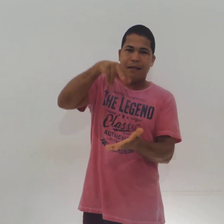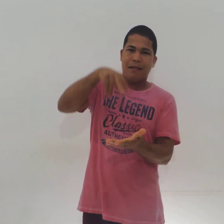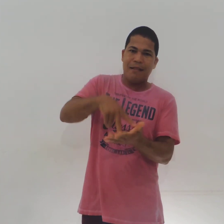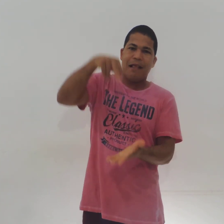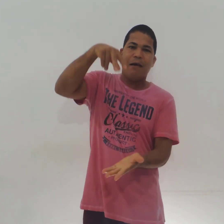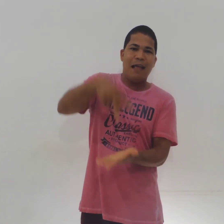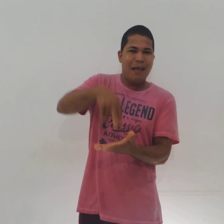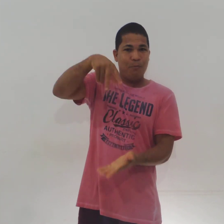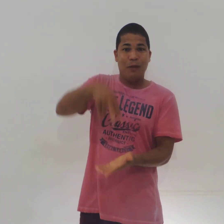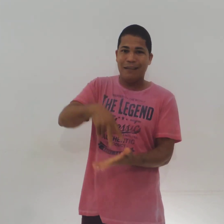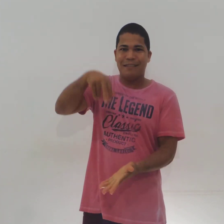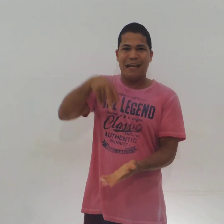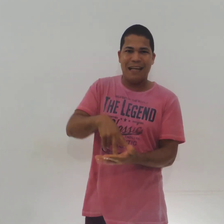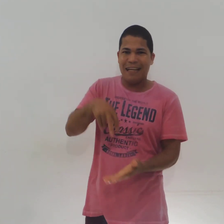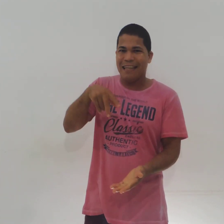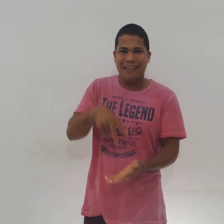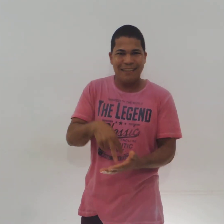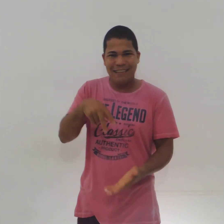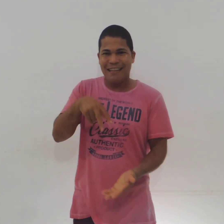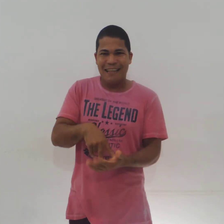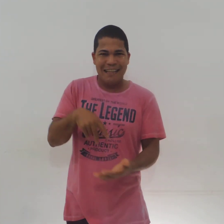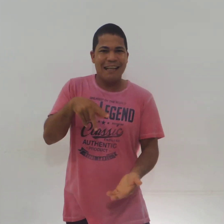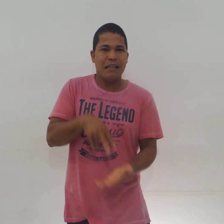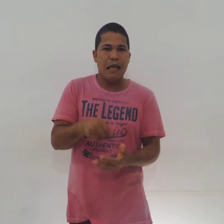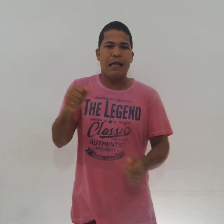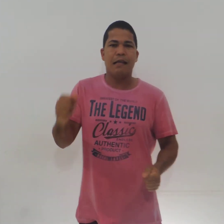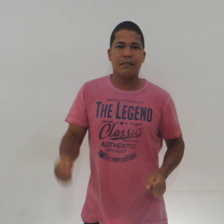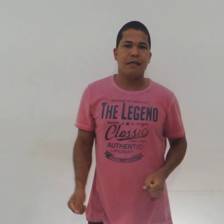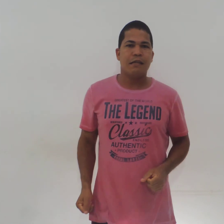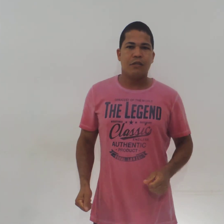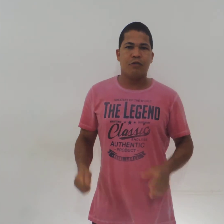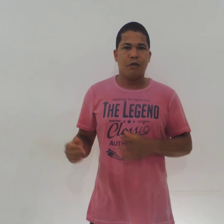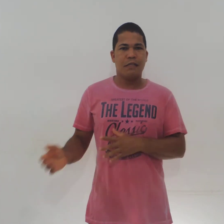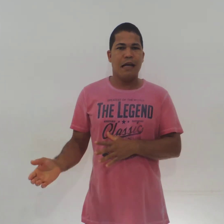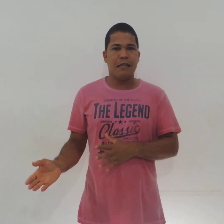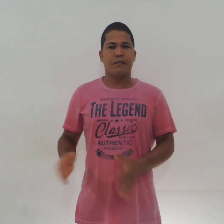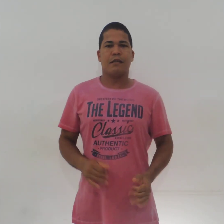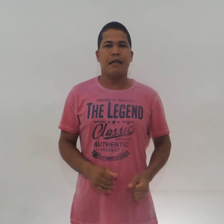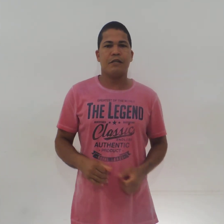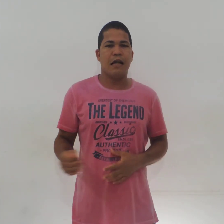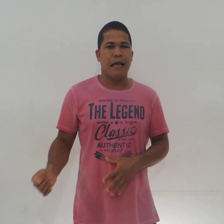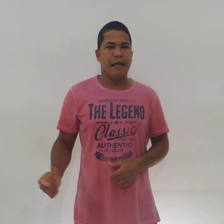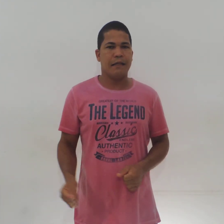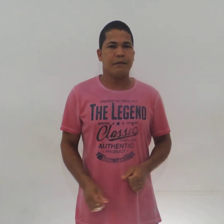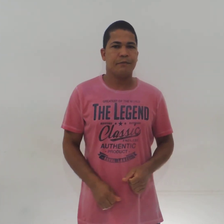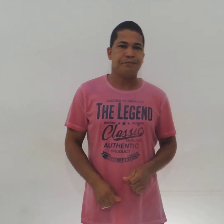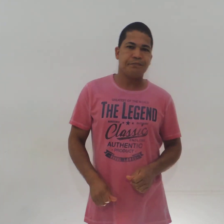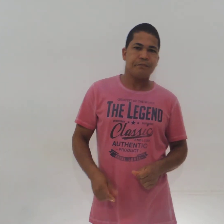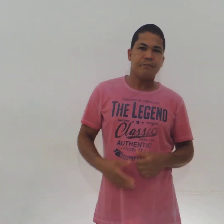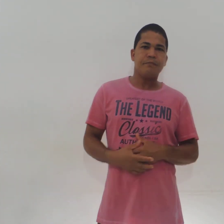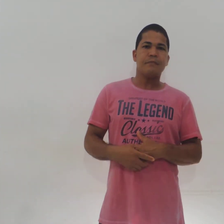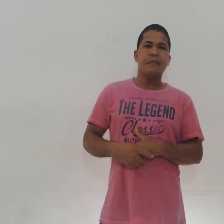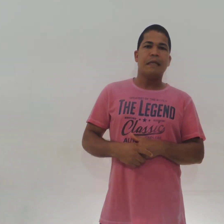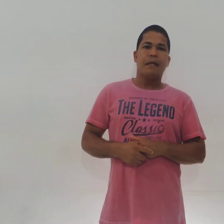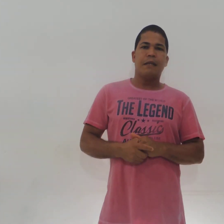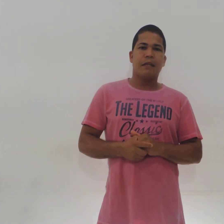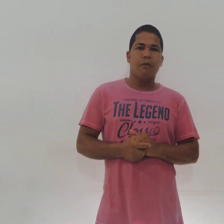pulando de alegria. Esses dois sinais. Tem de alegre. Então,